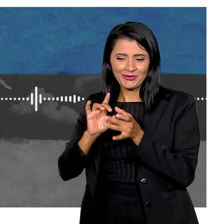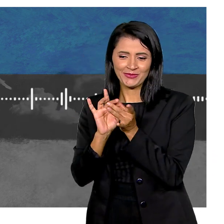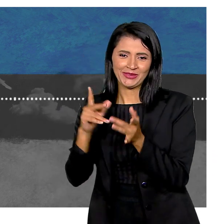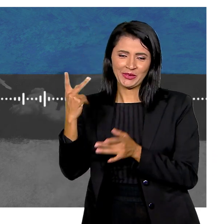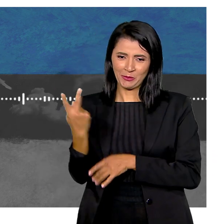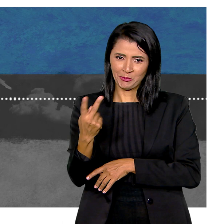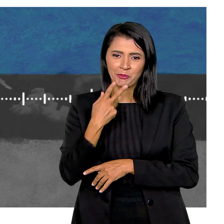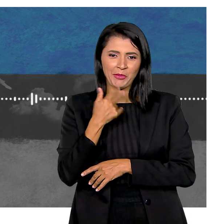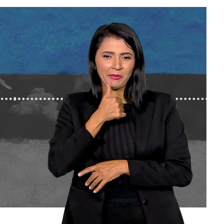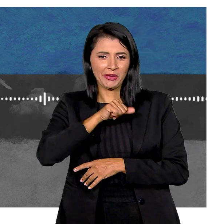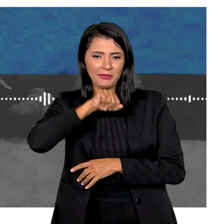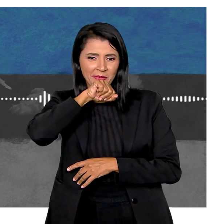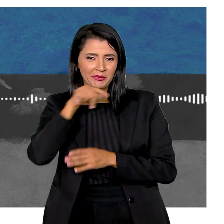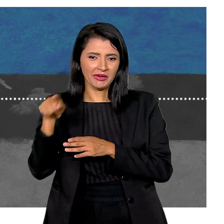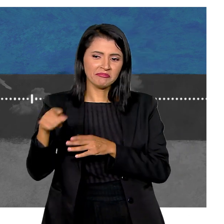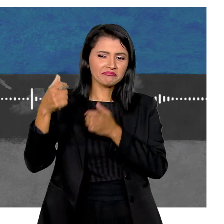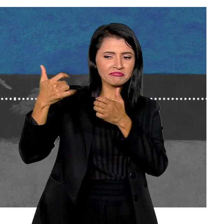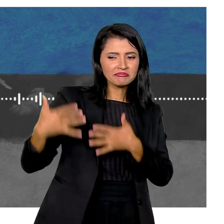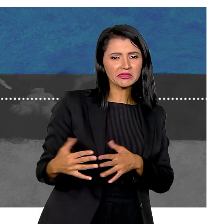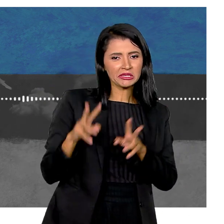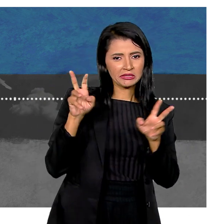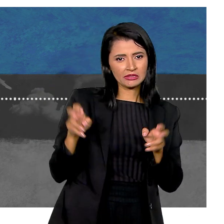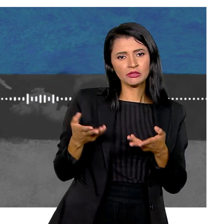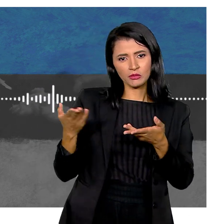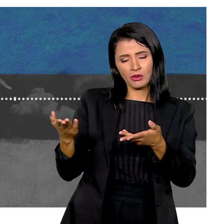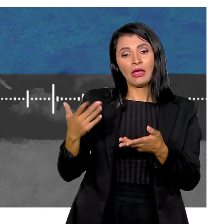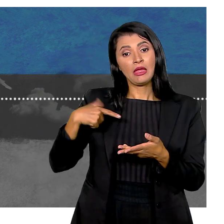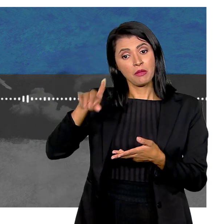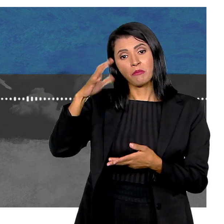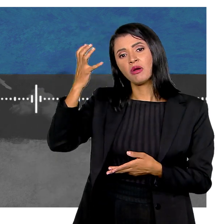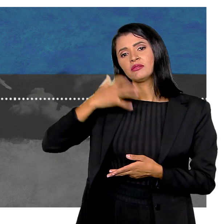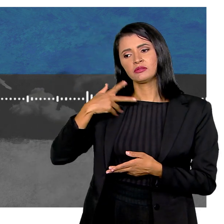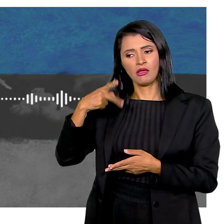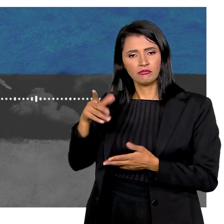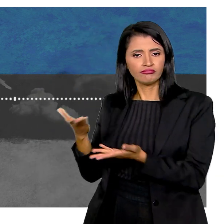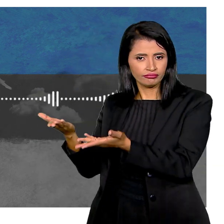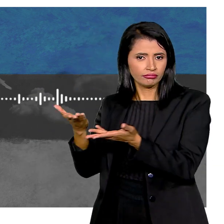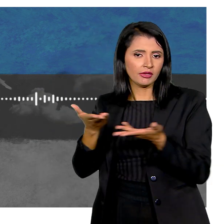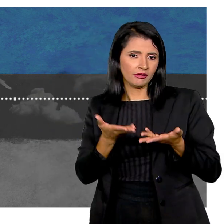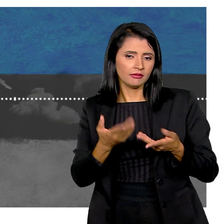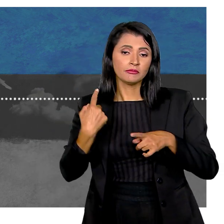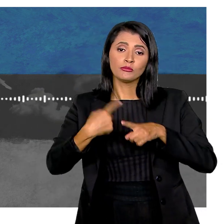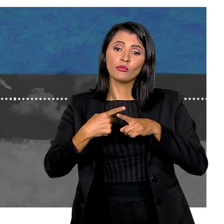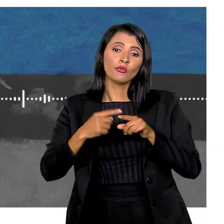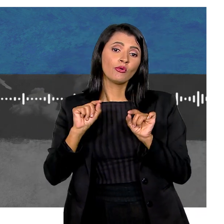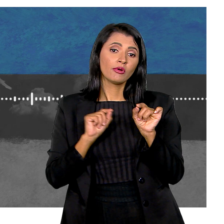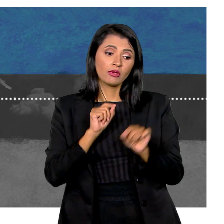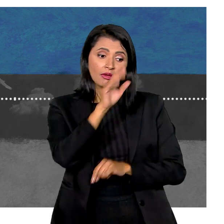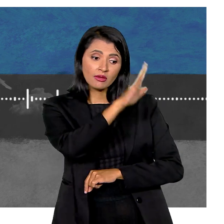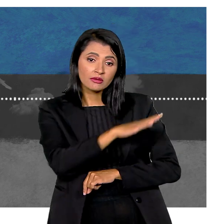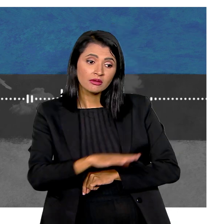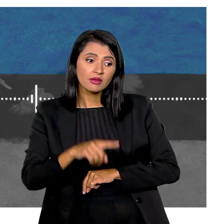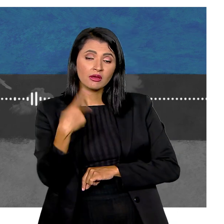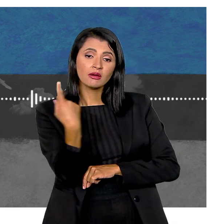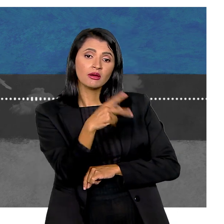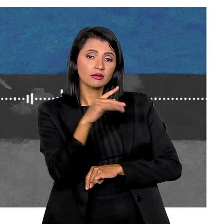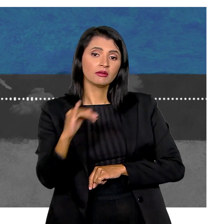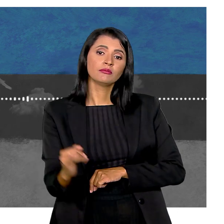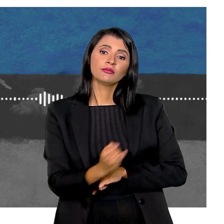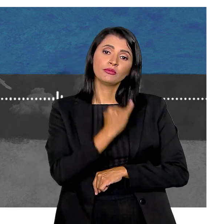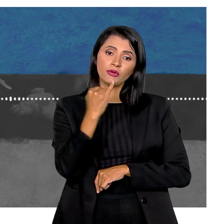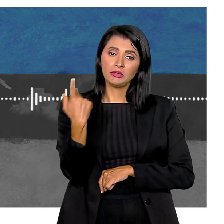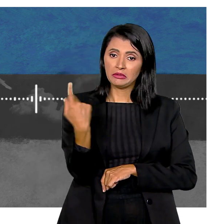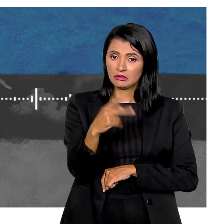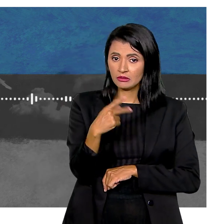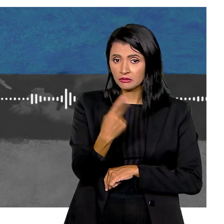gente pediu autorização dos pais Para falar sobre o assunto E deixou a parte mais séria com eles Afinal, as crianças são